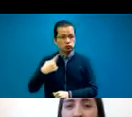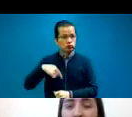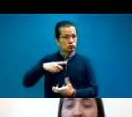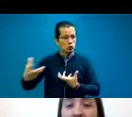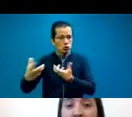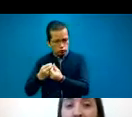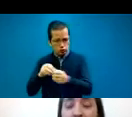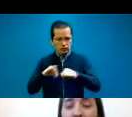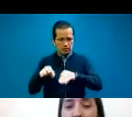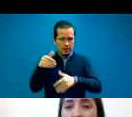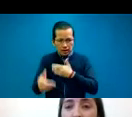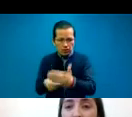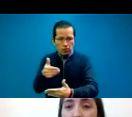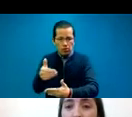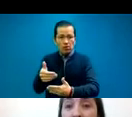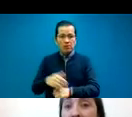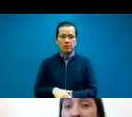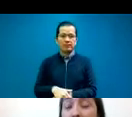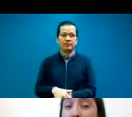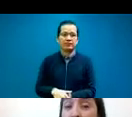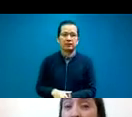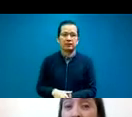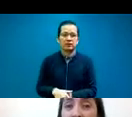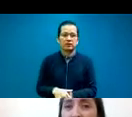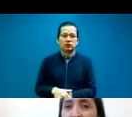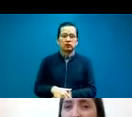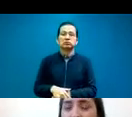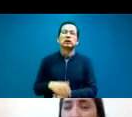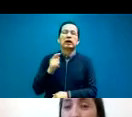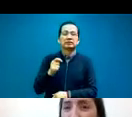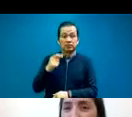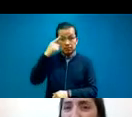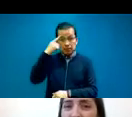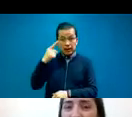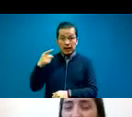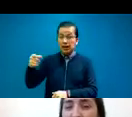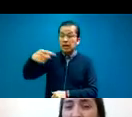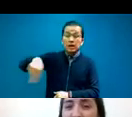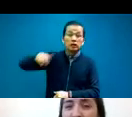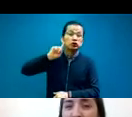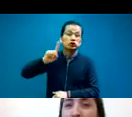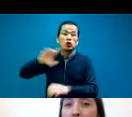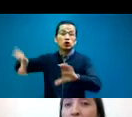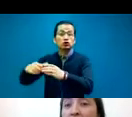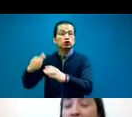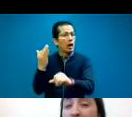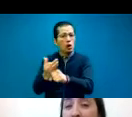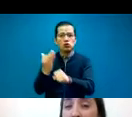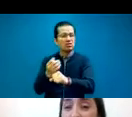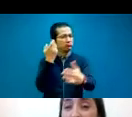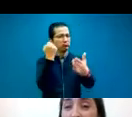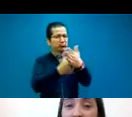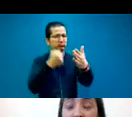que les comentábamos, la comunidad sorda está luchando en este momento por el